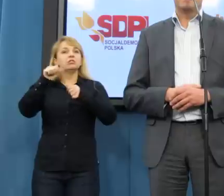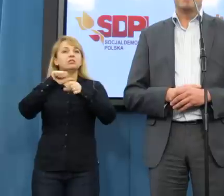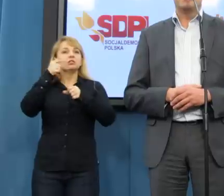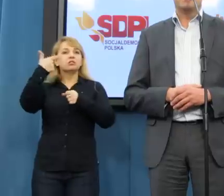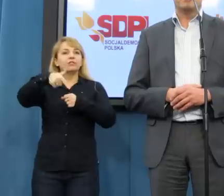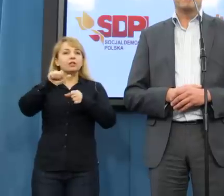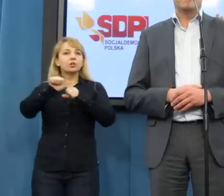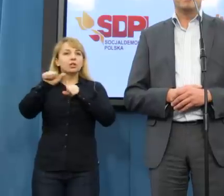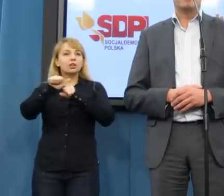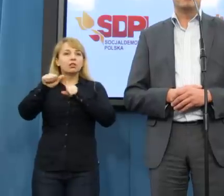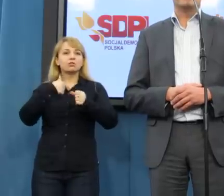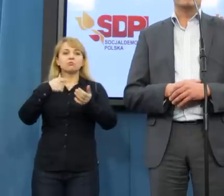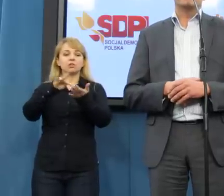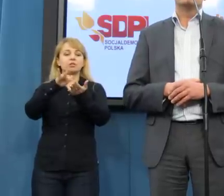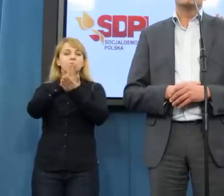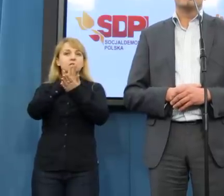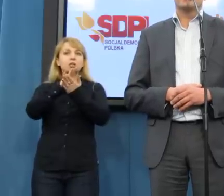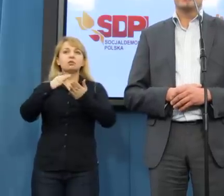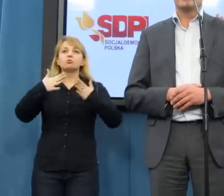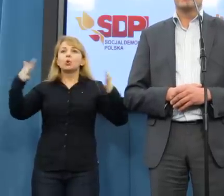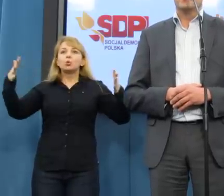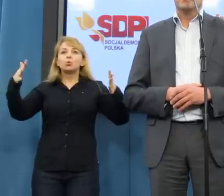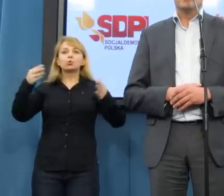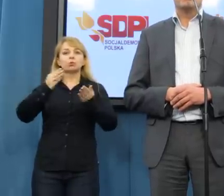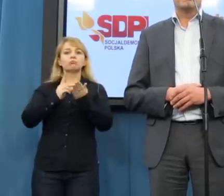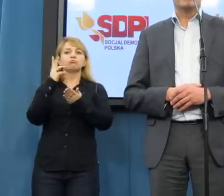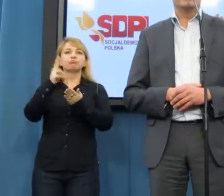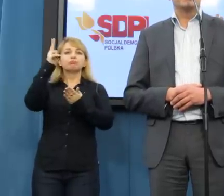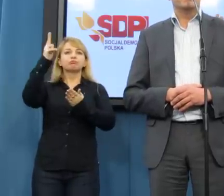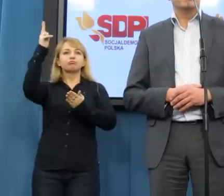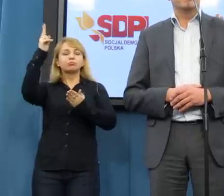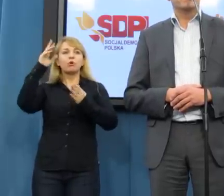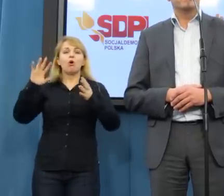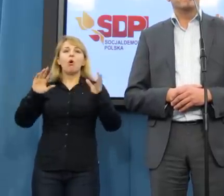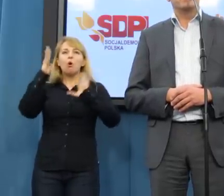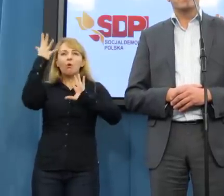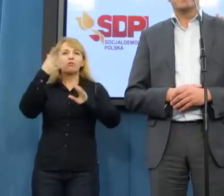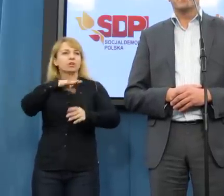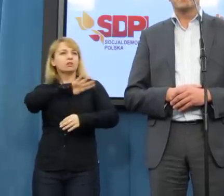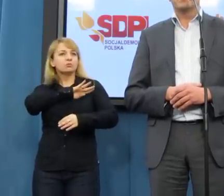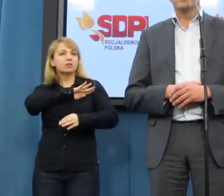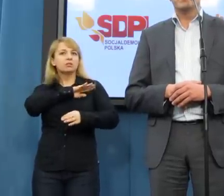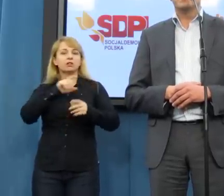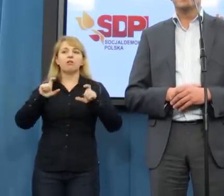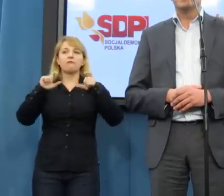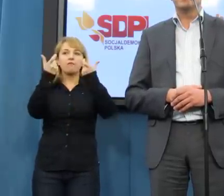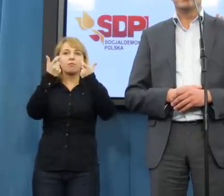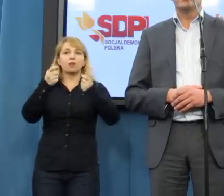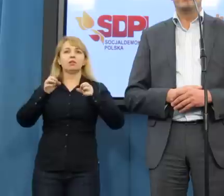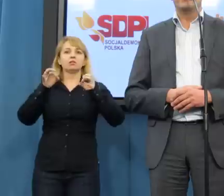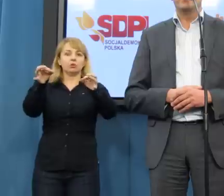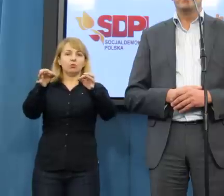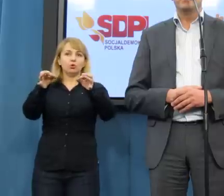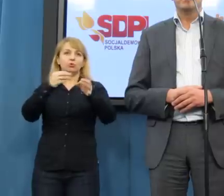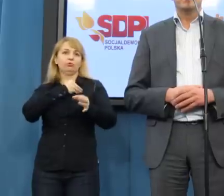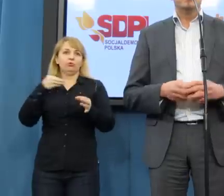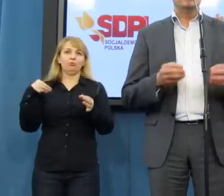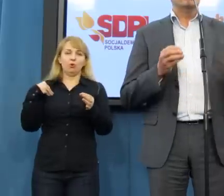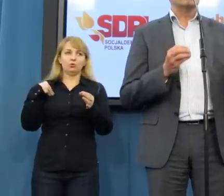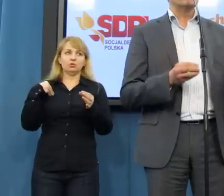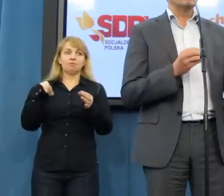zanotowaliśmy znaczący wzrost ofiar śmiertelnych w wypadkach komunikacyjnych w Polsce,